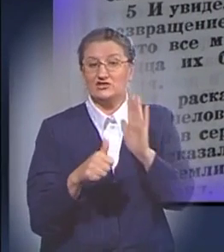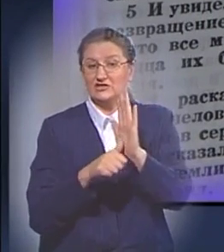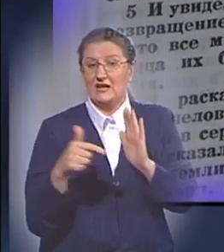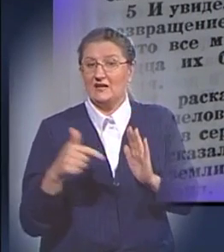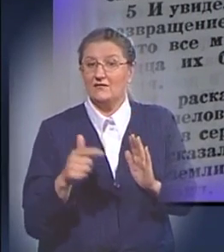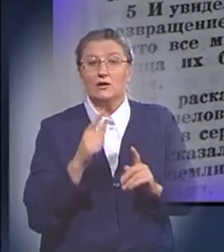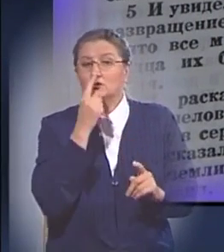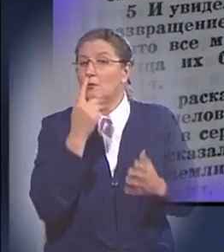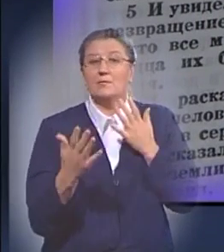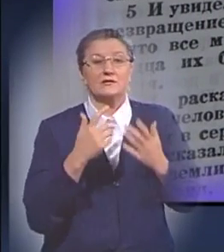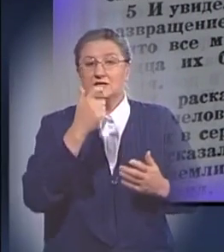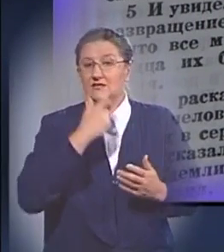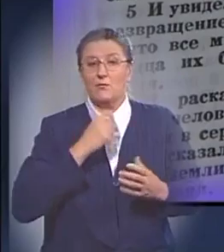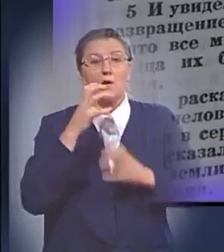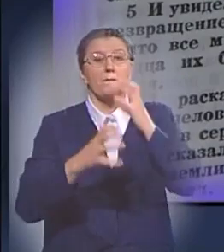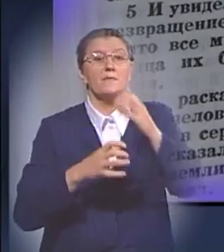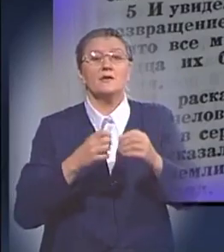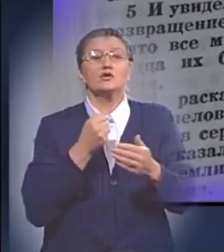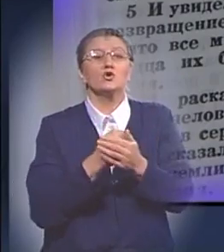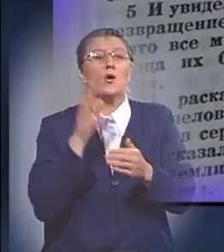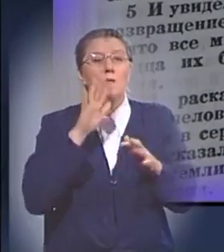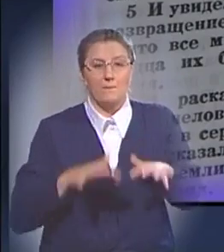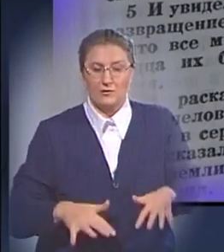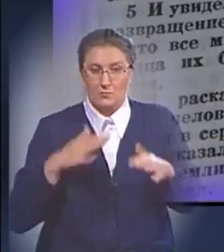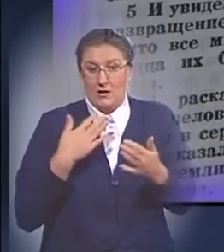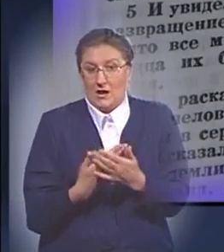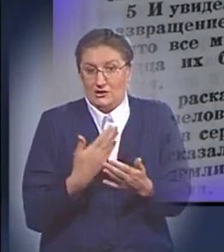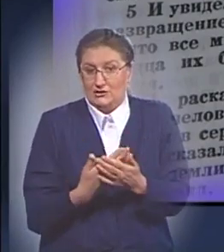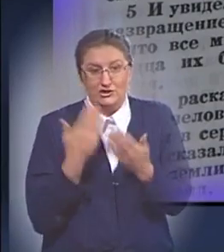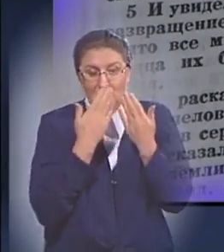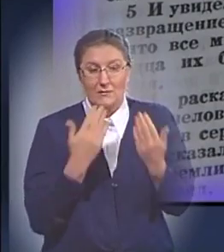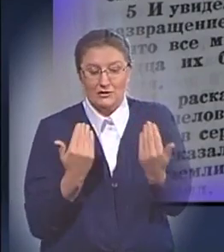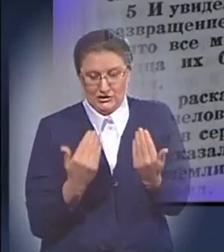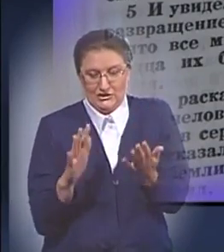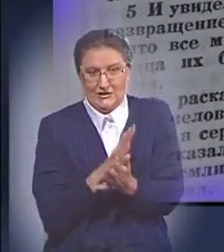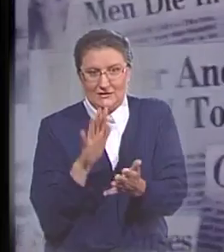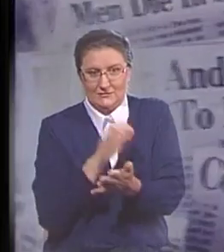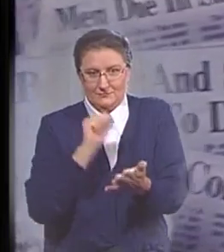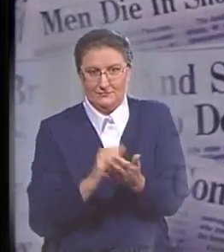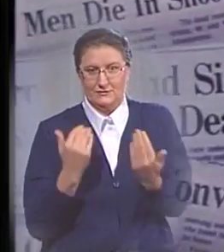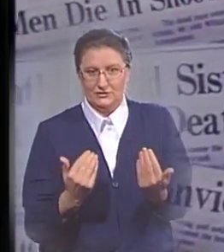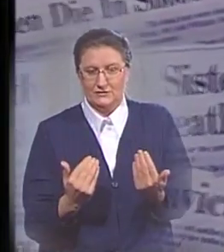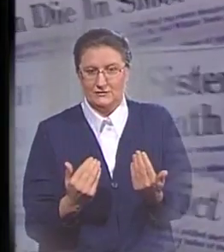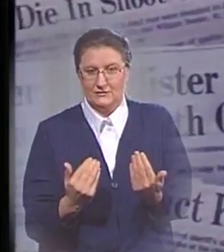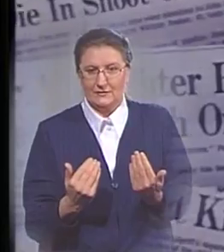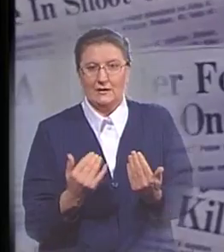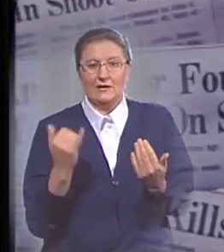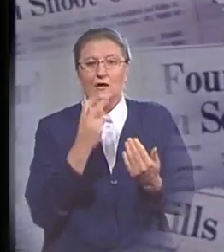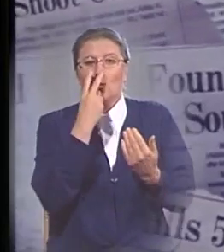что представлял собой мир до потопа, нам покажется, что мы читаем заголовки нынешних газет. «И увидел Господь,